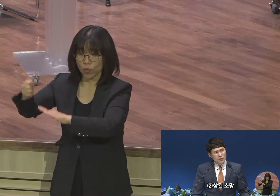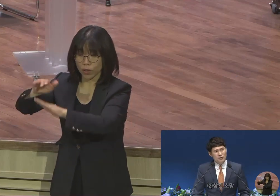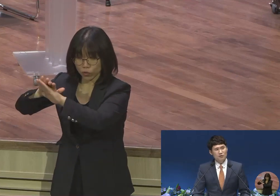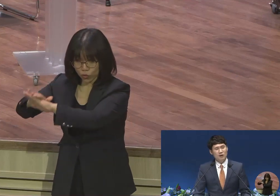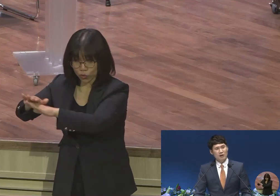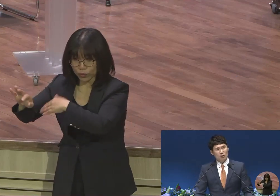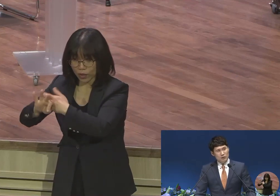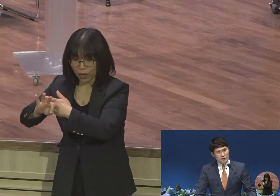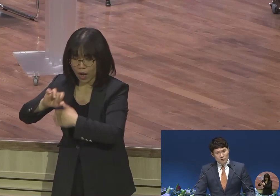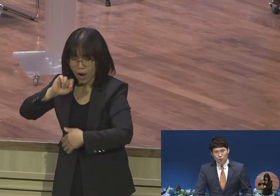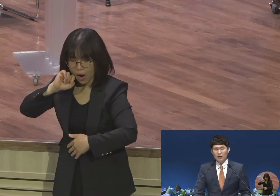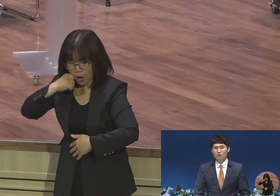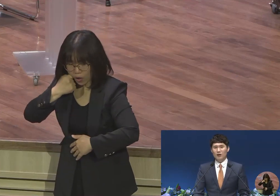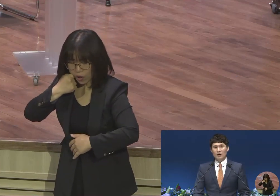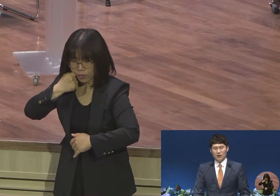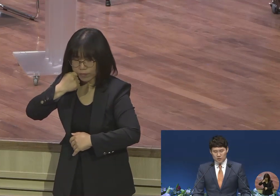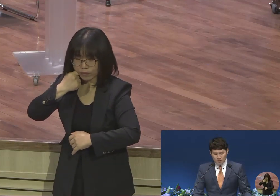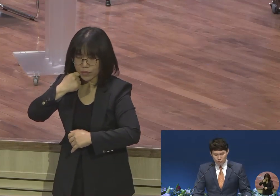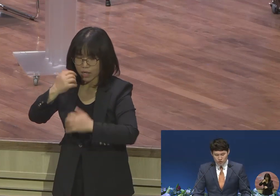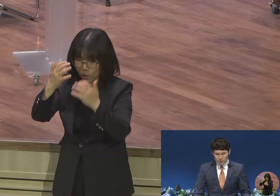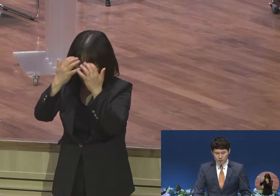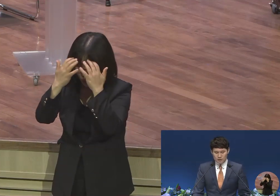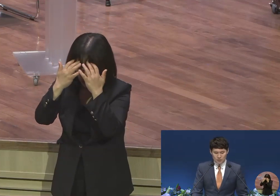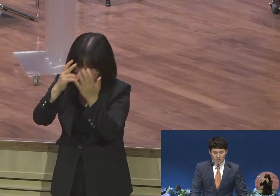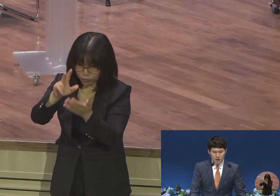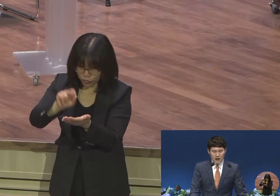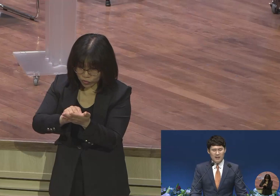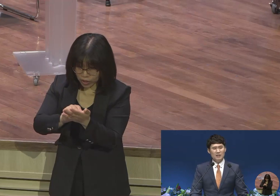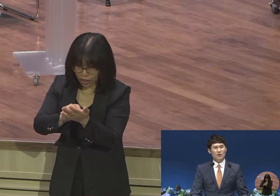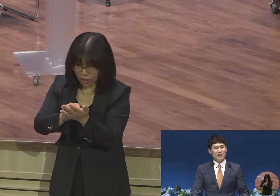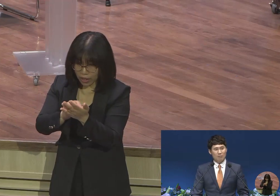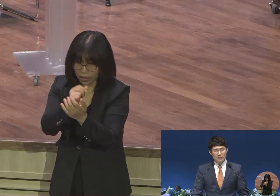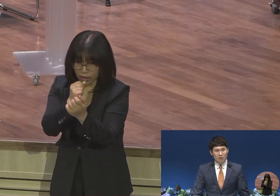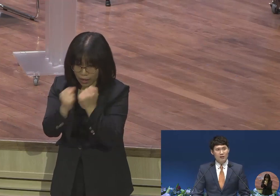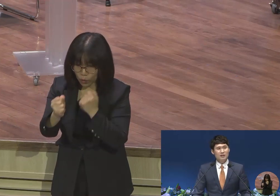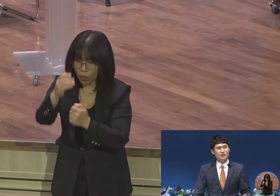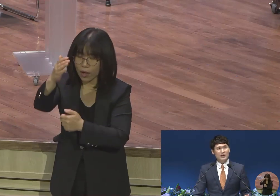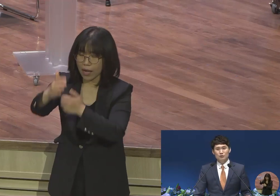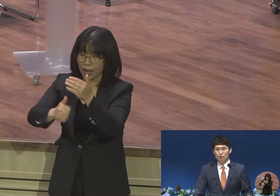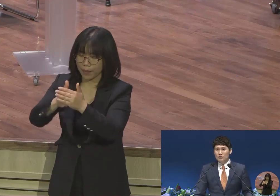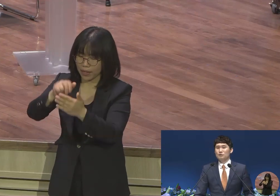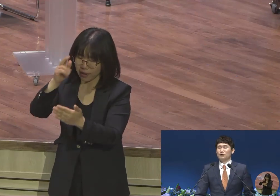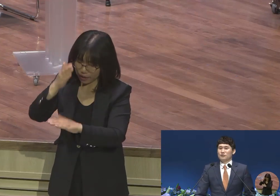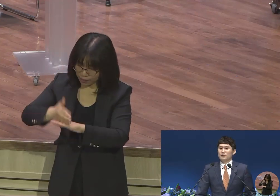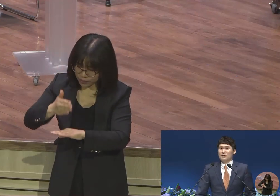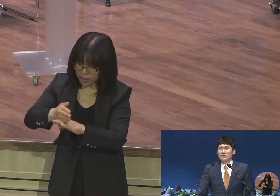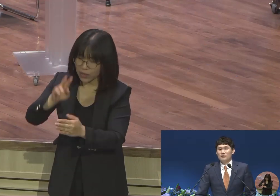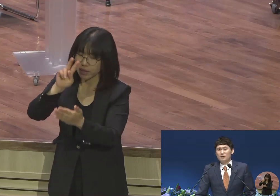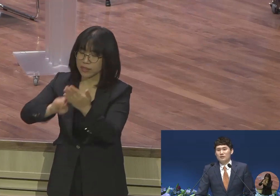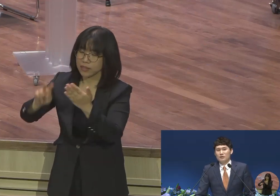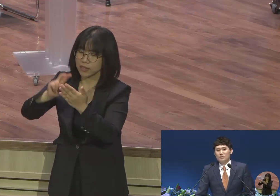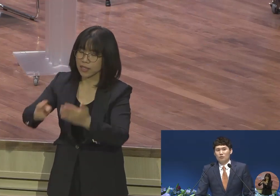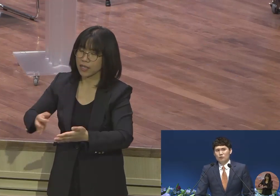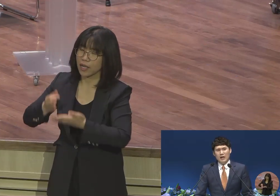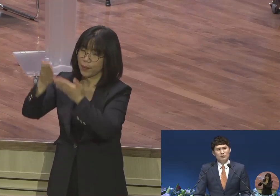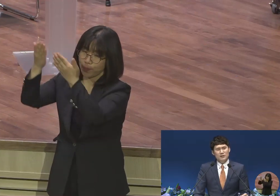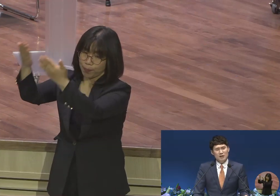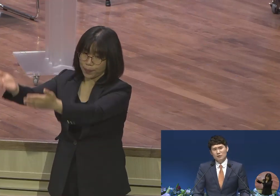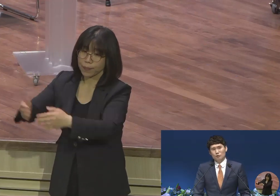역경과 어떤 고난과 어떤 문제 속에서도 하나님께 감사와 찬송을 드릴 수 있습니다 오늘 다윗의 상황을